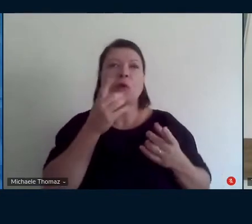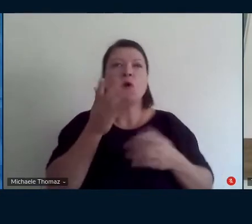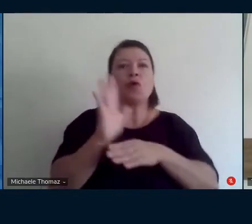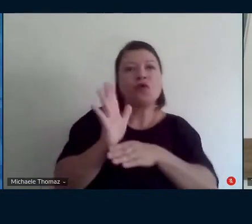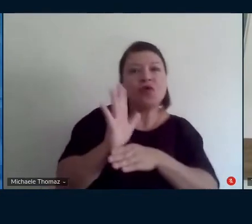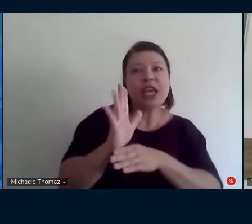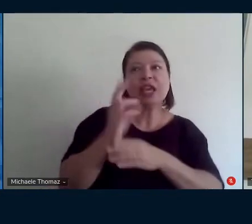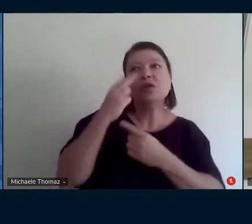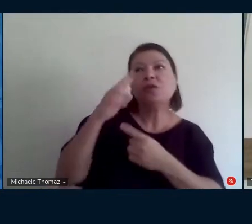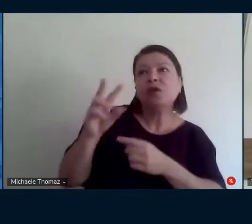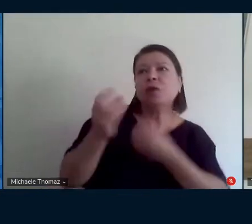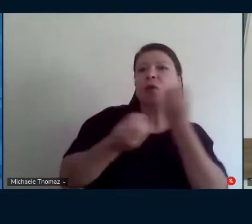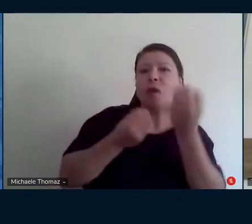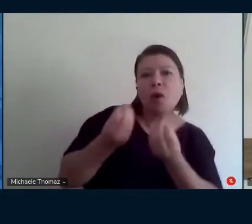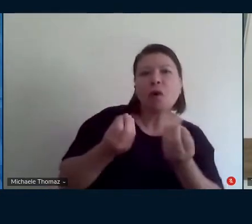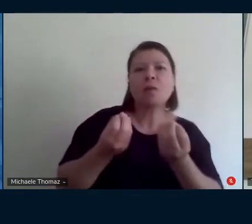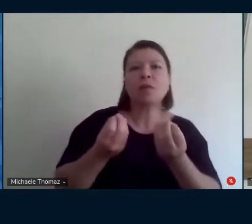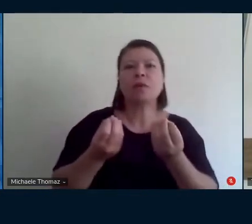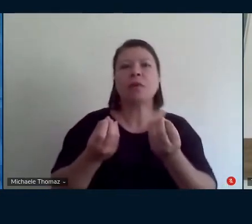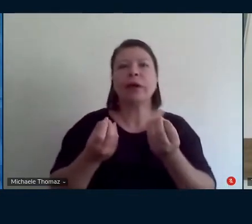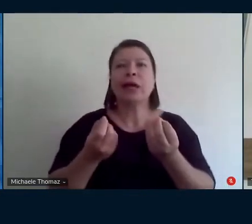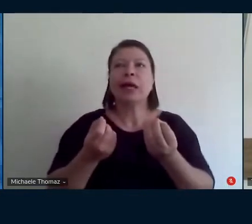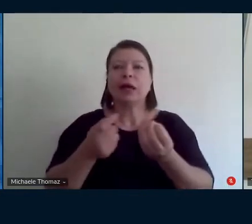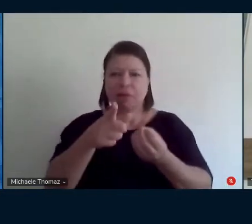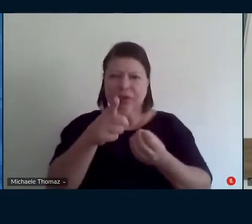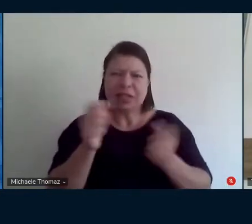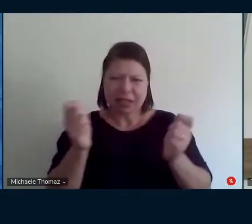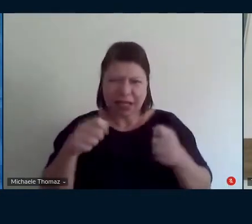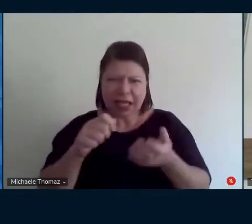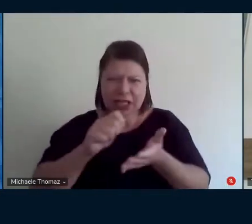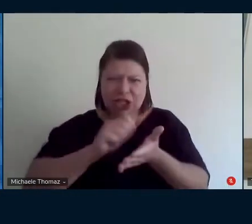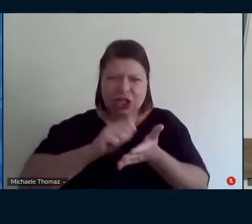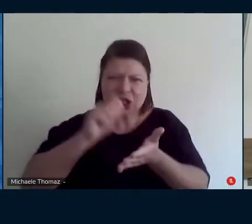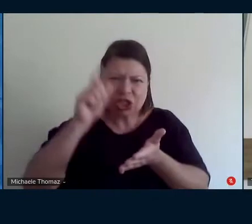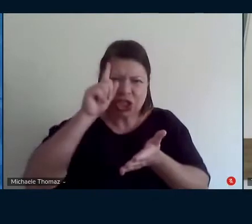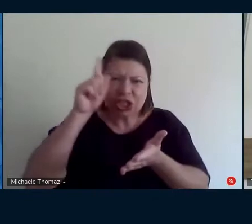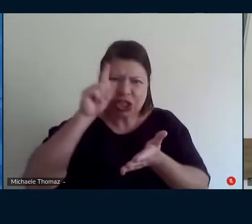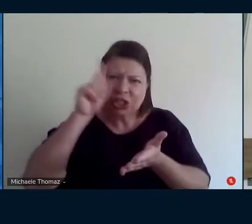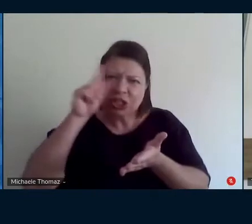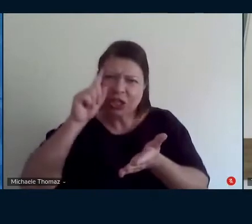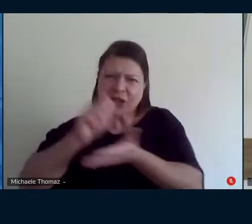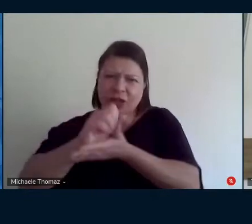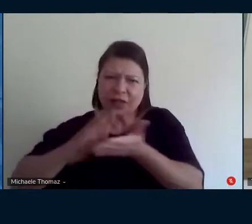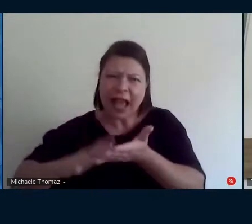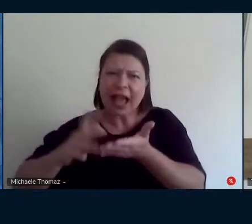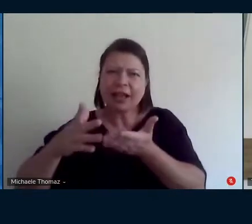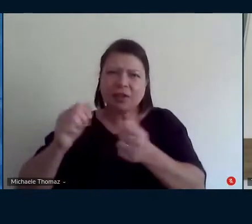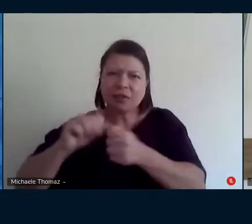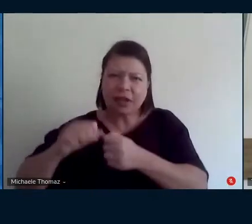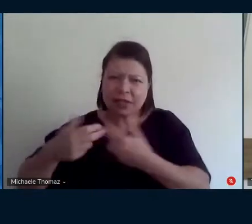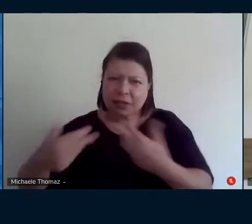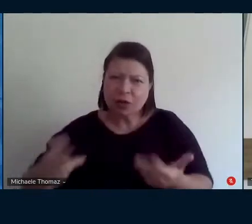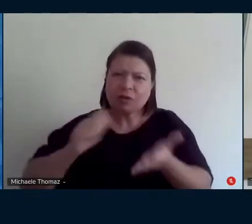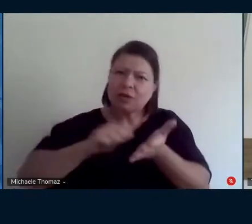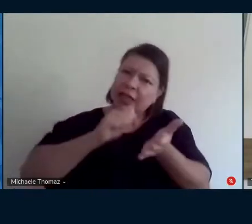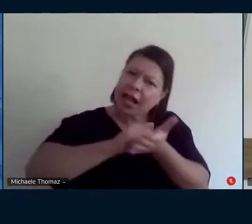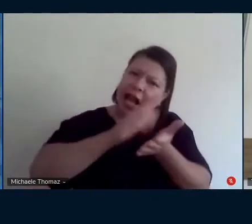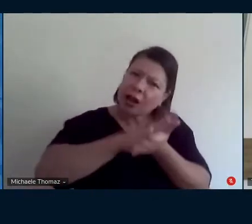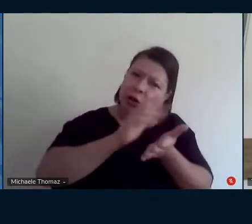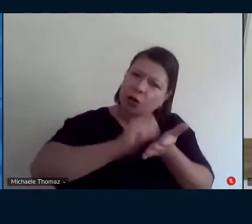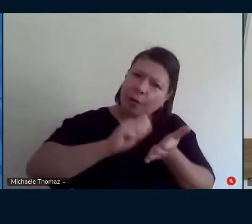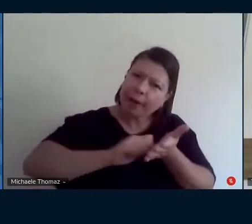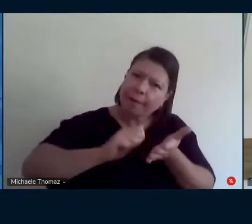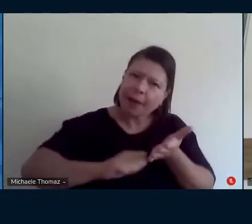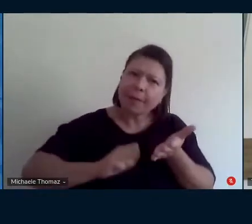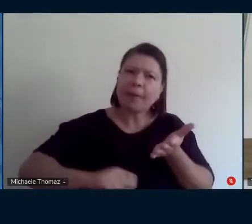provavelmente você teve um diário né de anotação de campo que são as gravações que você faz no celular mas